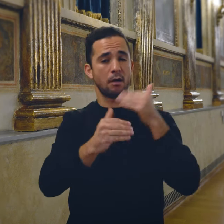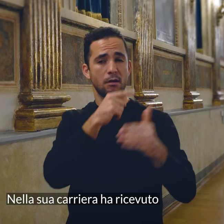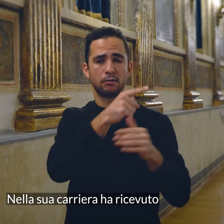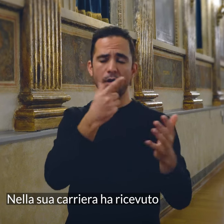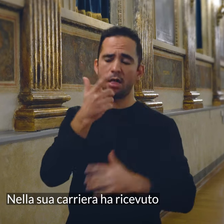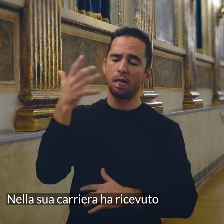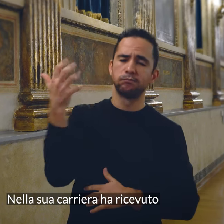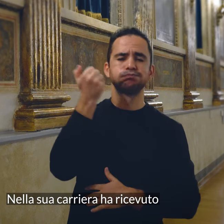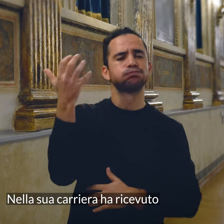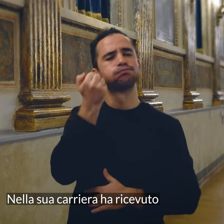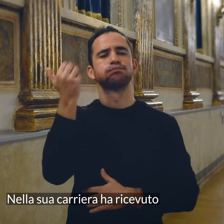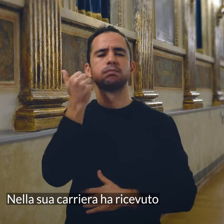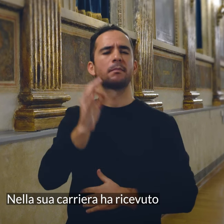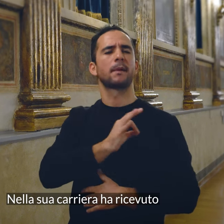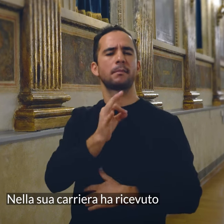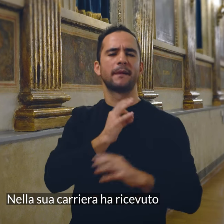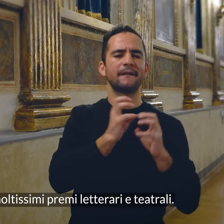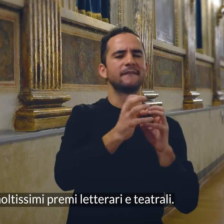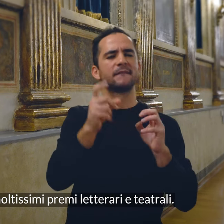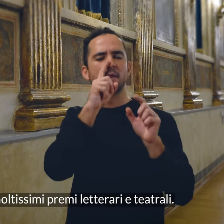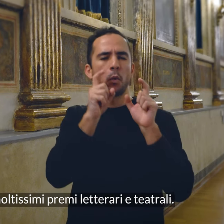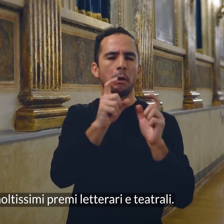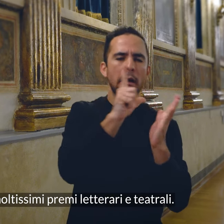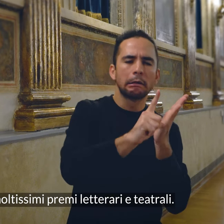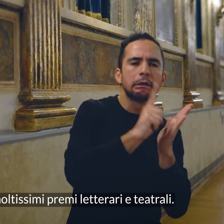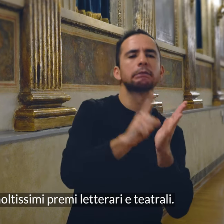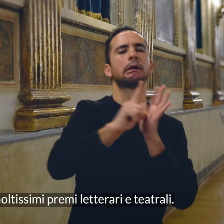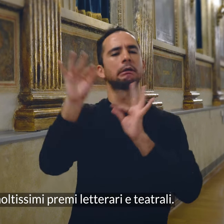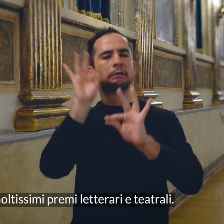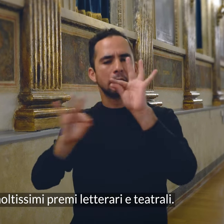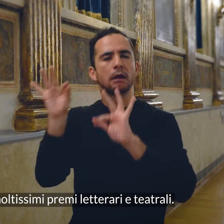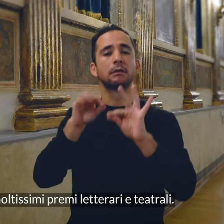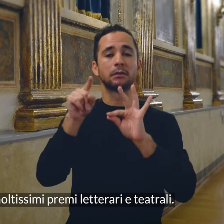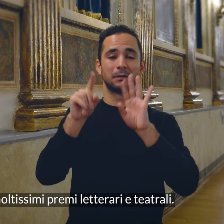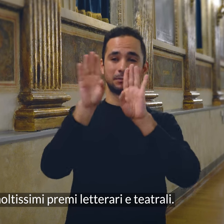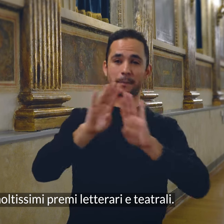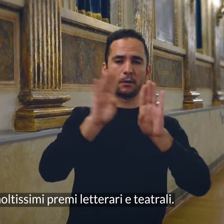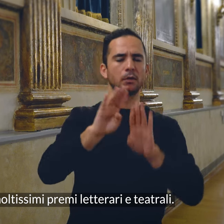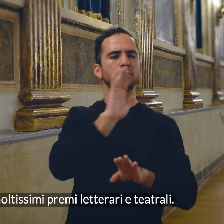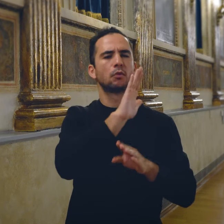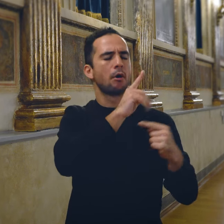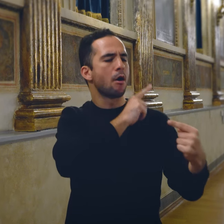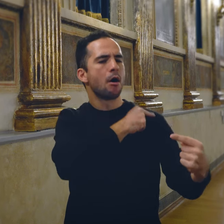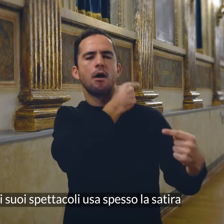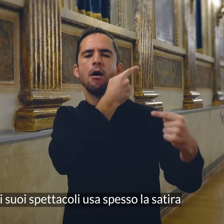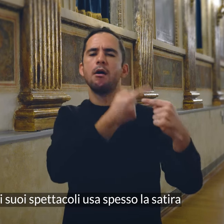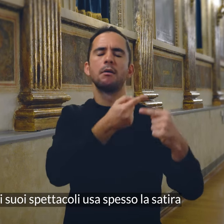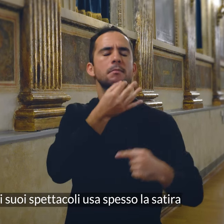Nella sua carriera ha ricevuto moltissimi premi letterari e teatrali. Nei suoi